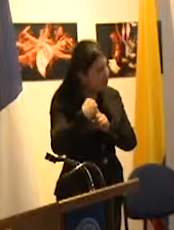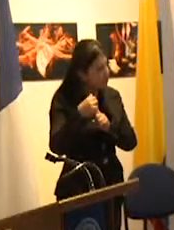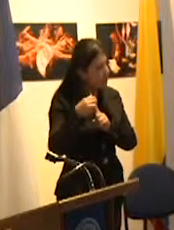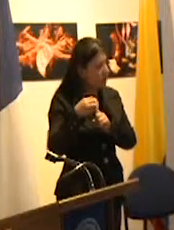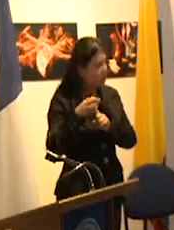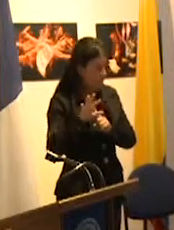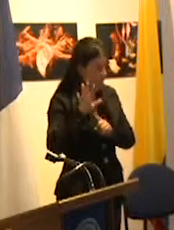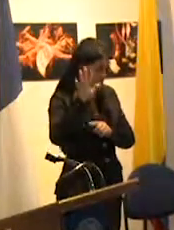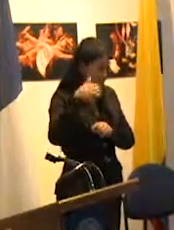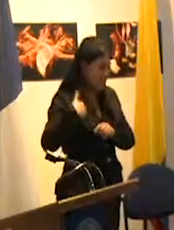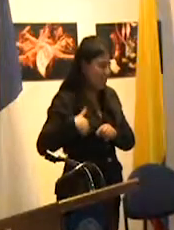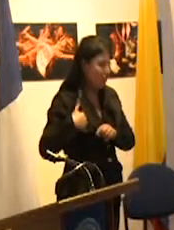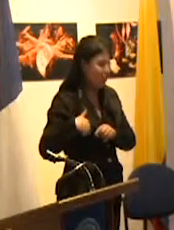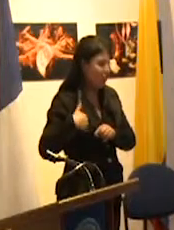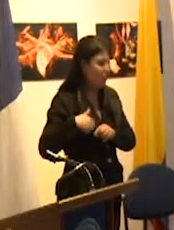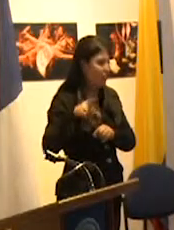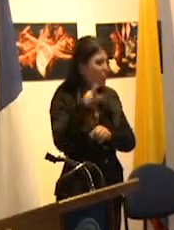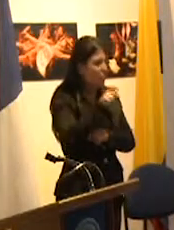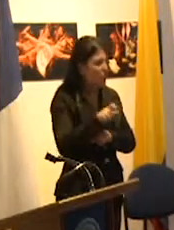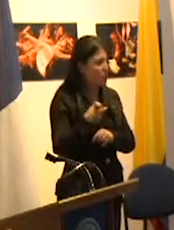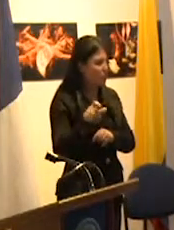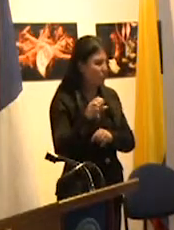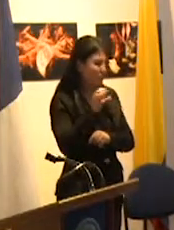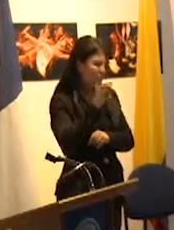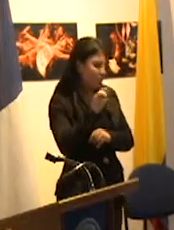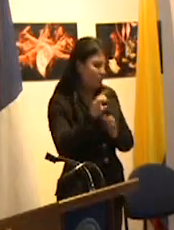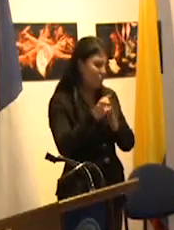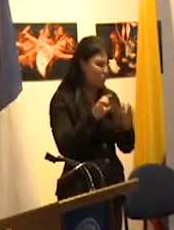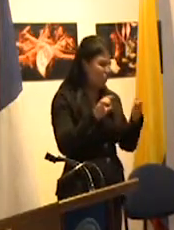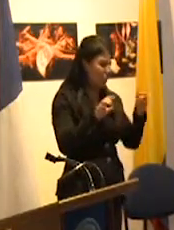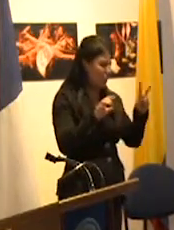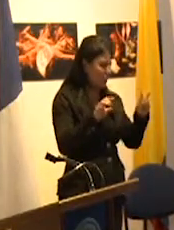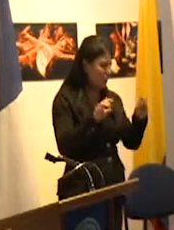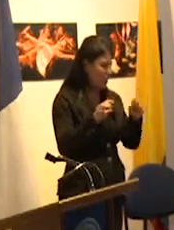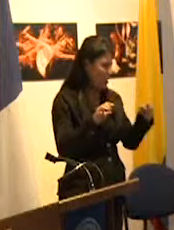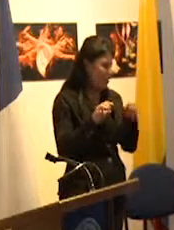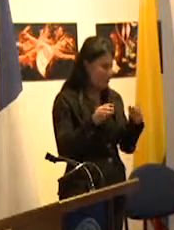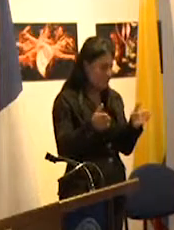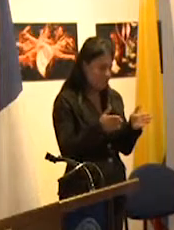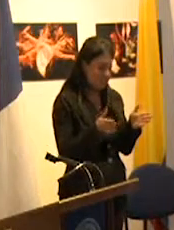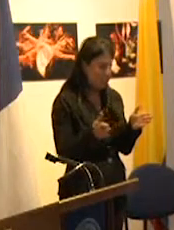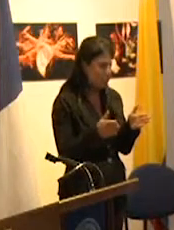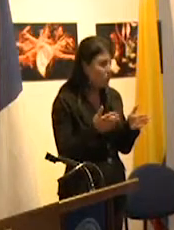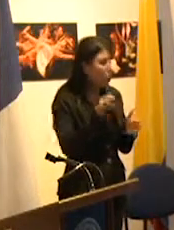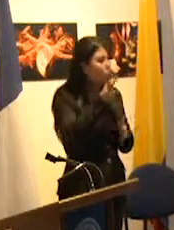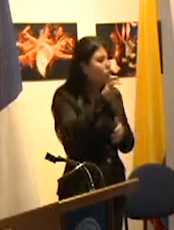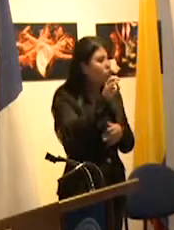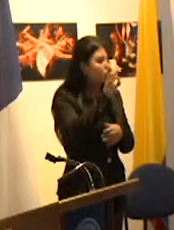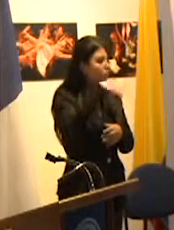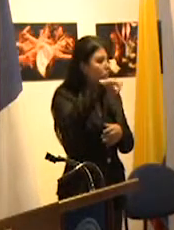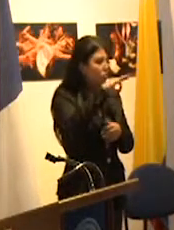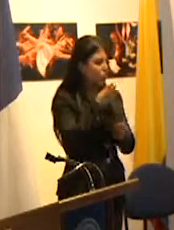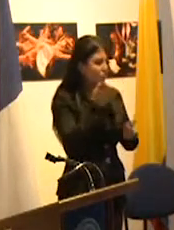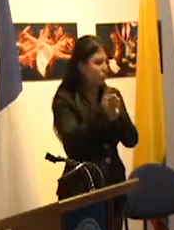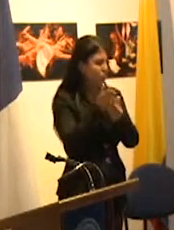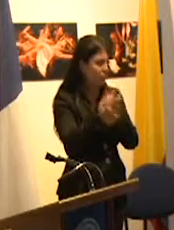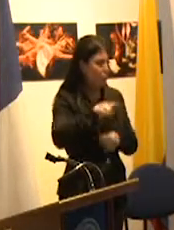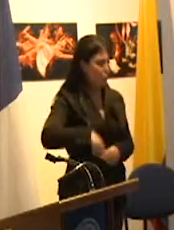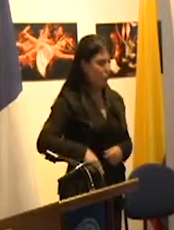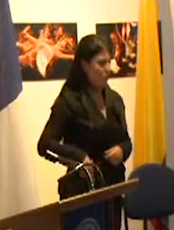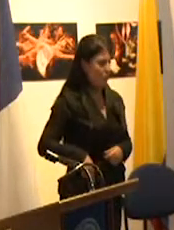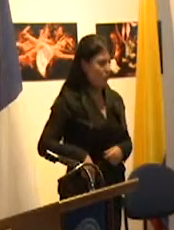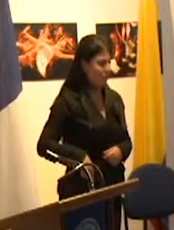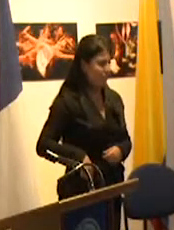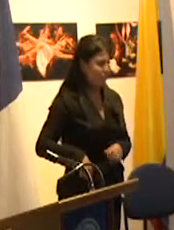en Argentina de la población de 15 a 17 años solo el 80% asiste a las